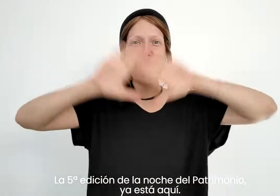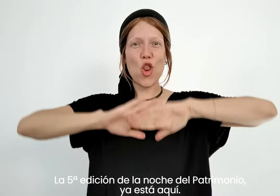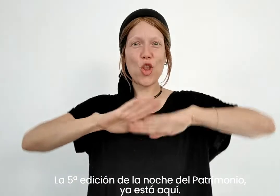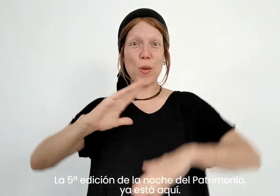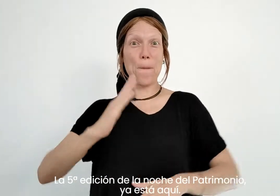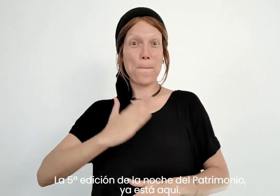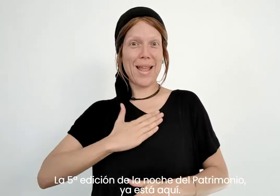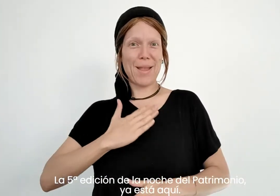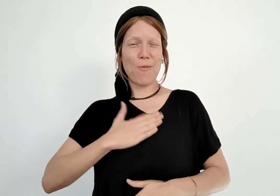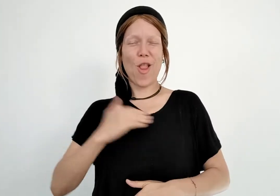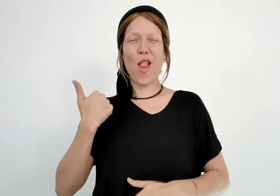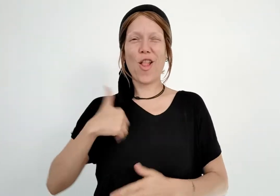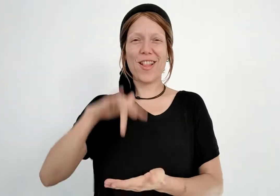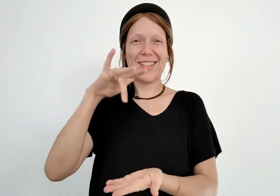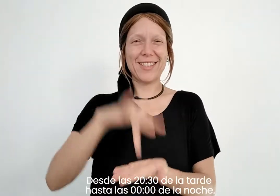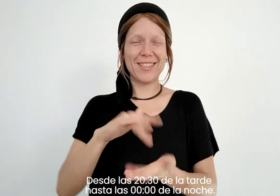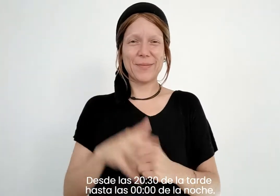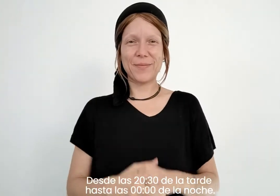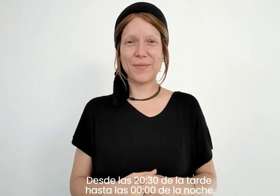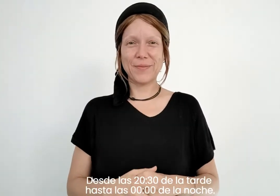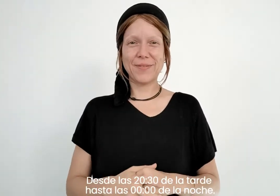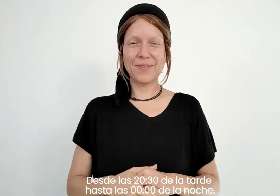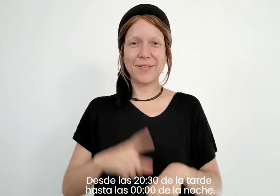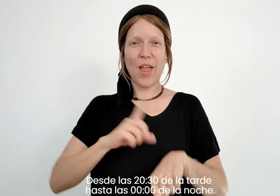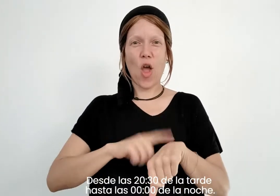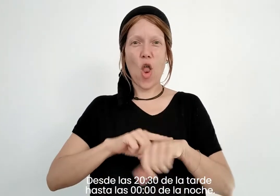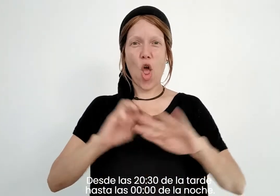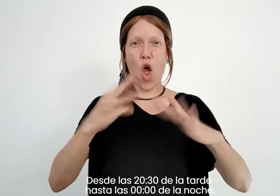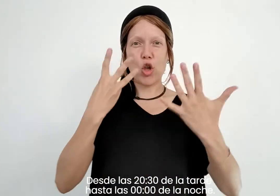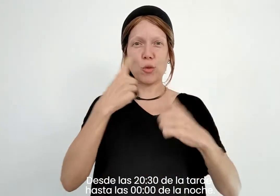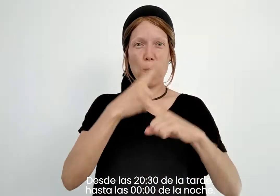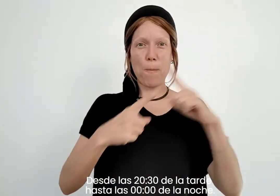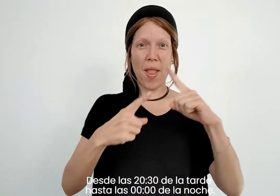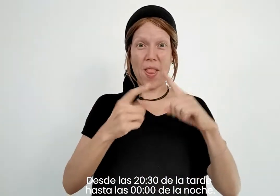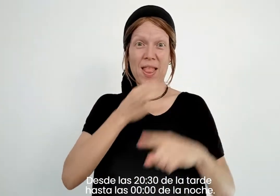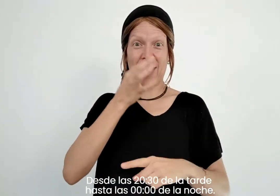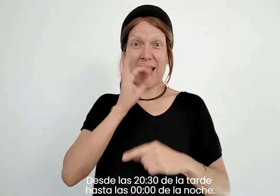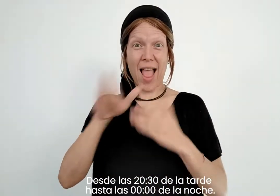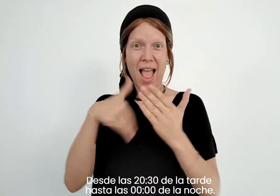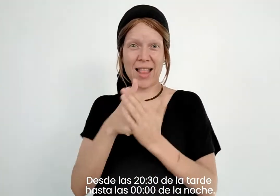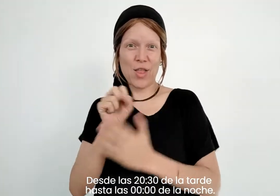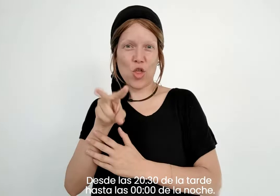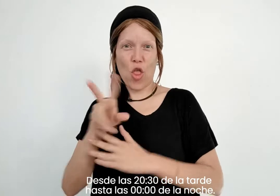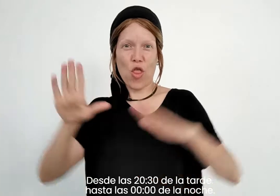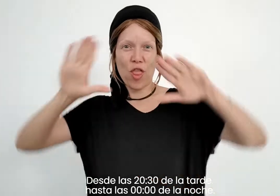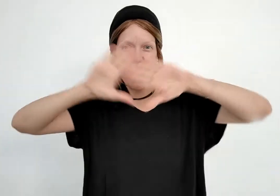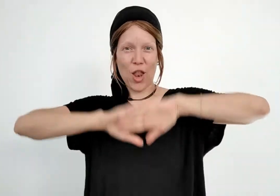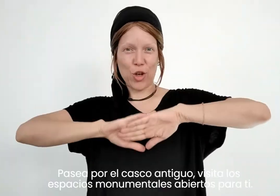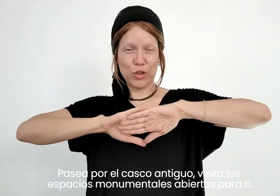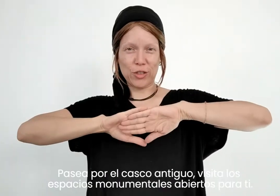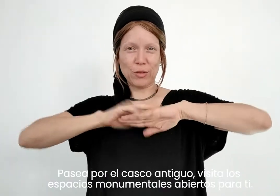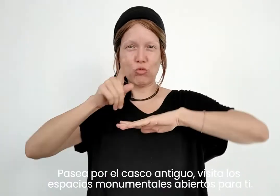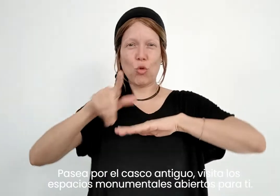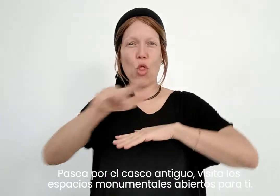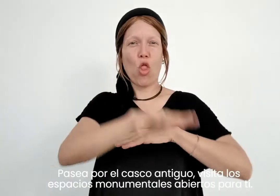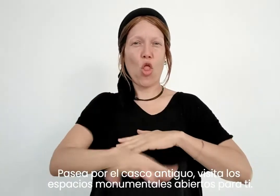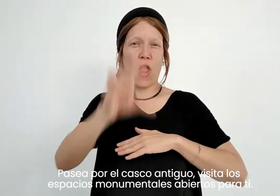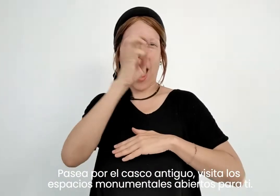ya está aquí. Desde las 8 y media de la tarde hasta las 12 de la noche. Pasea por el casco histórico,